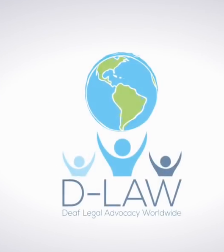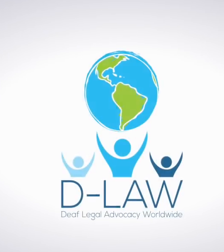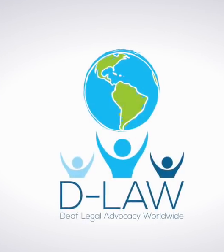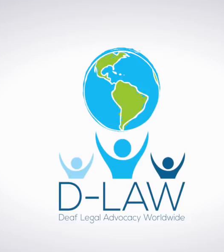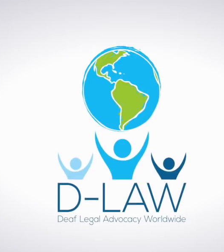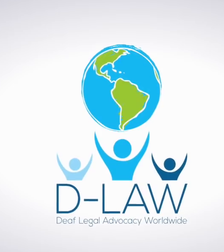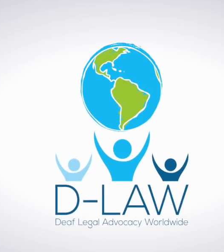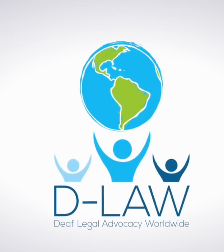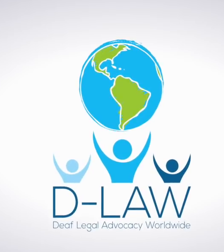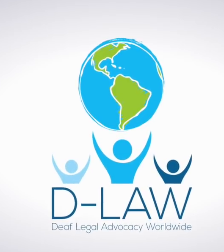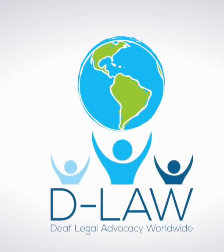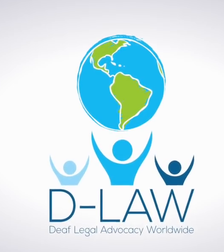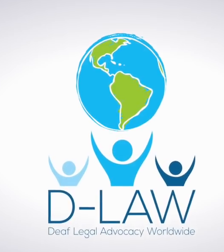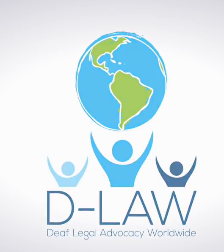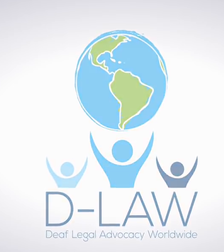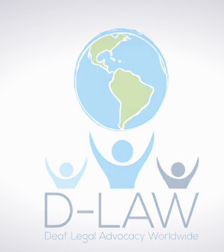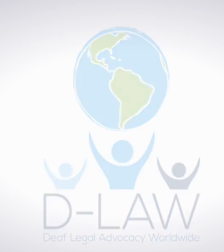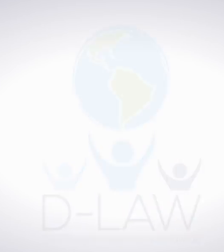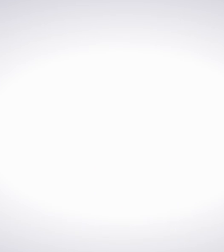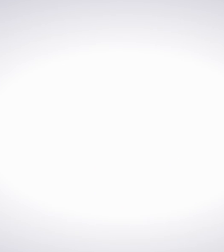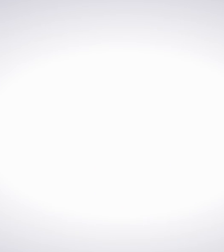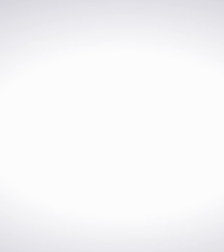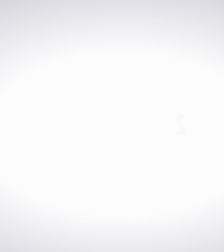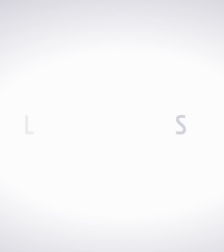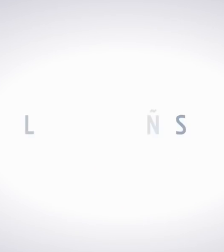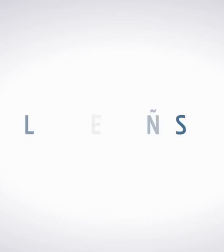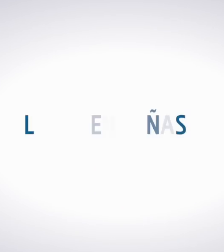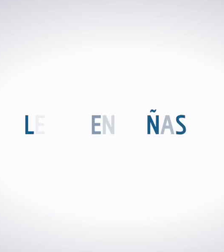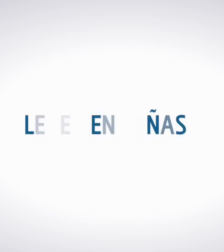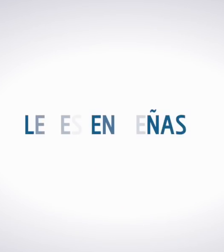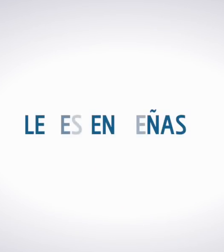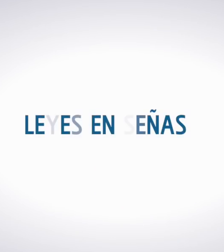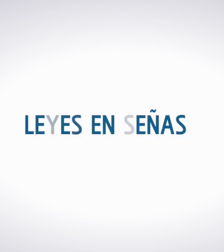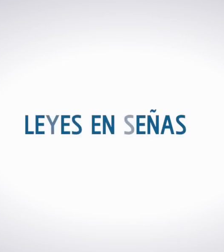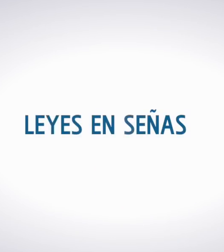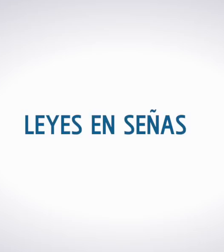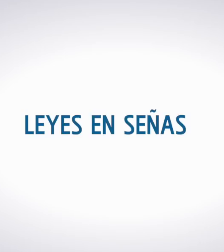Deaf Legal Advocacy Worldwide. Presentan Leyes en Señas.